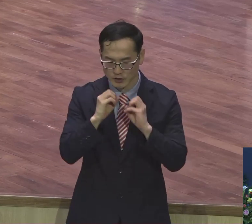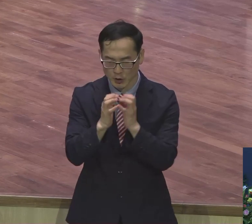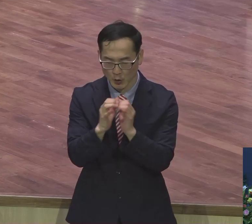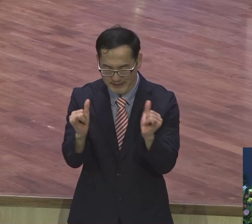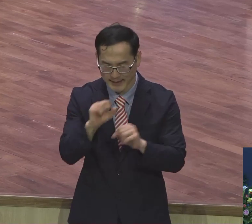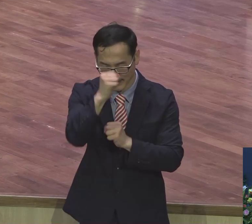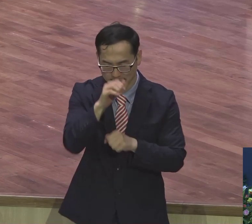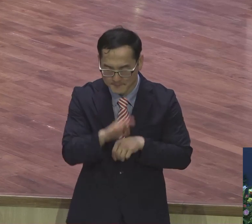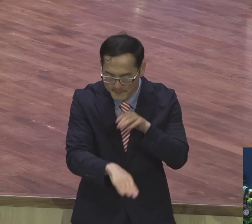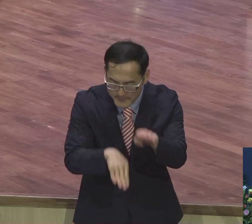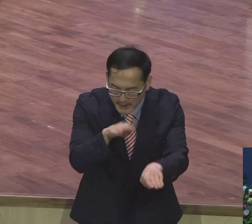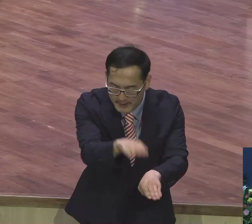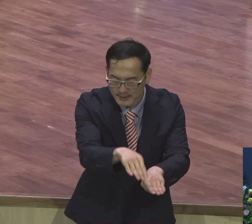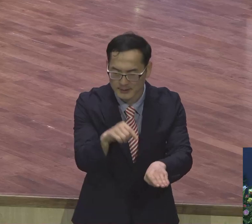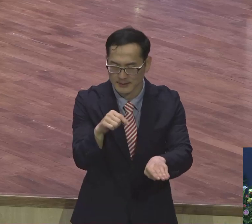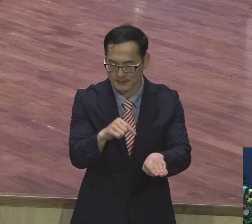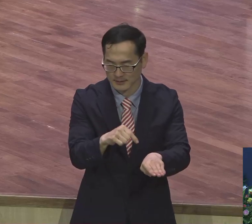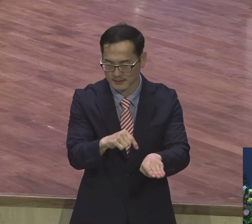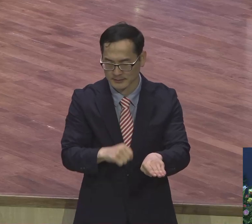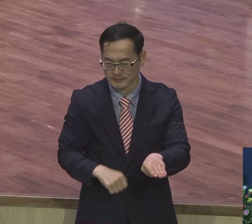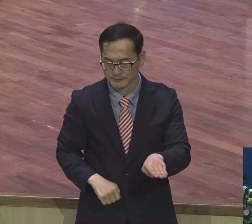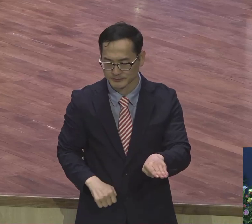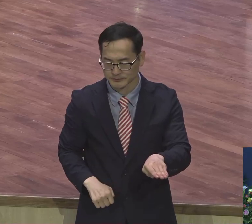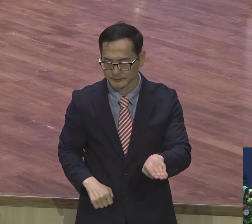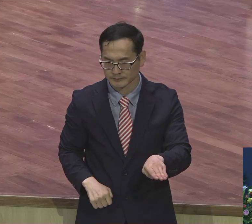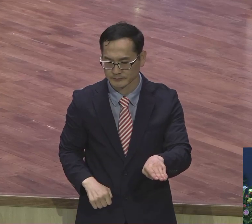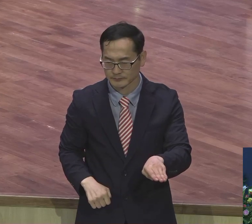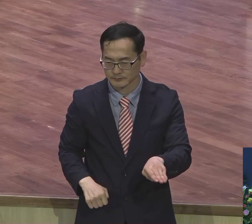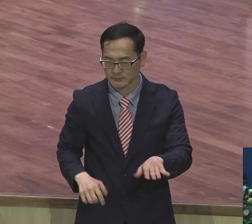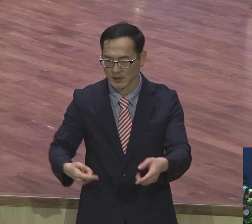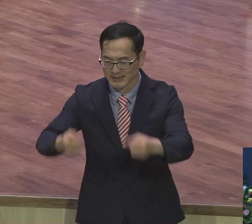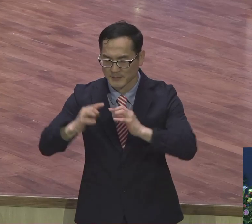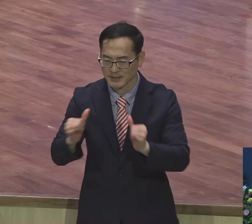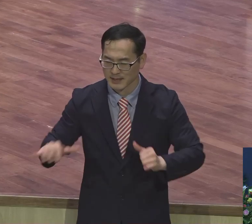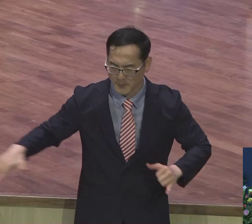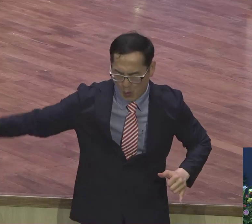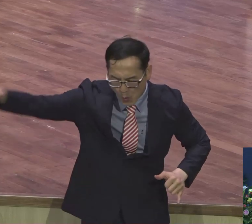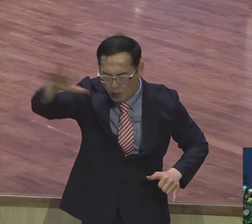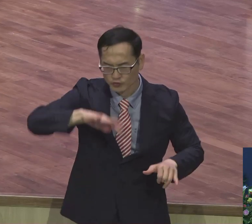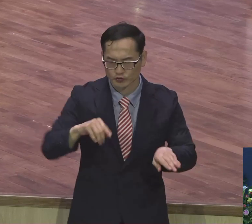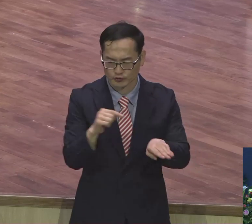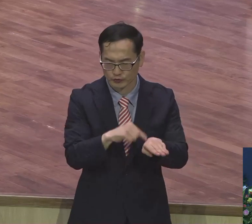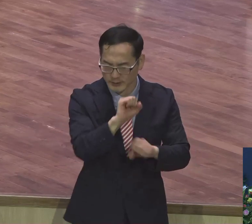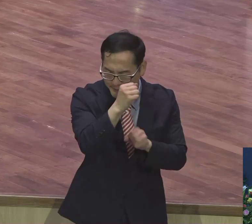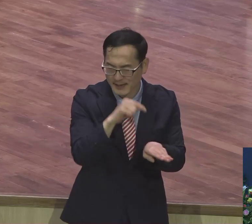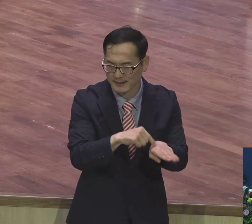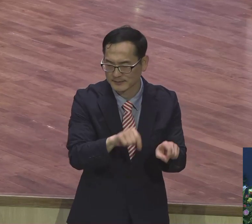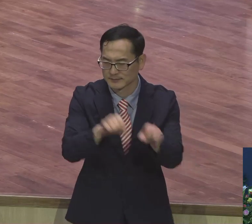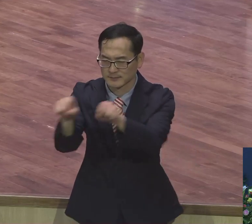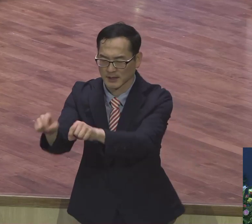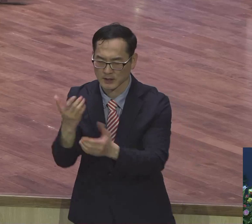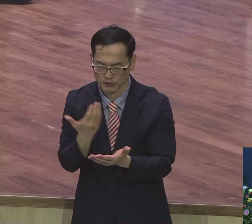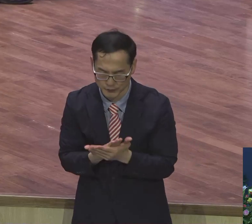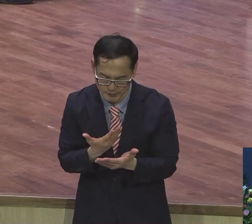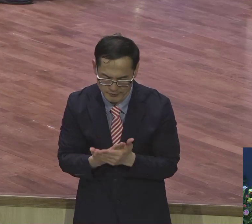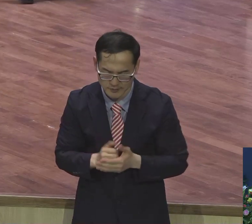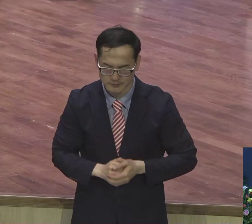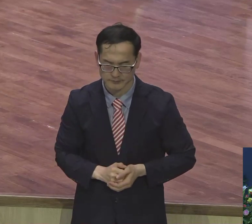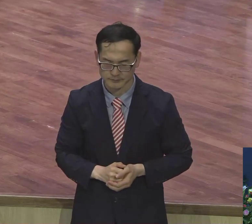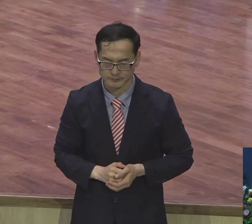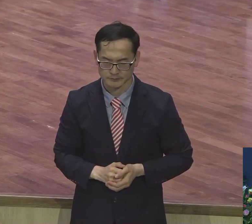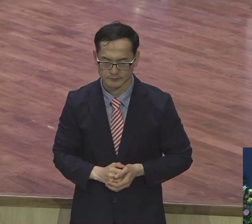발걸음 우리 영국의 모든 성도들 오늘이고 참석한 모두 해외에서 온 성교사들을 랩런터들이 되게 도와주옵사사 이들을 통해